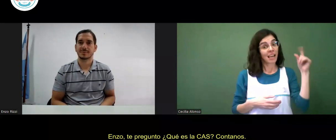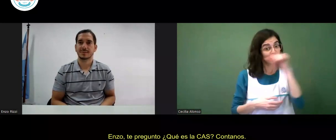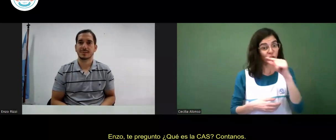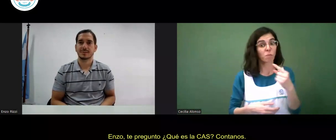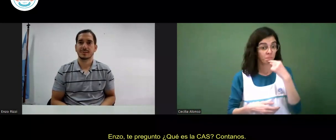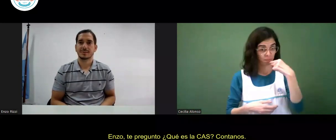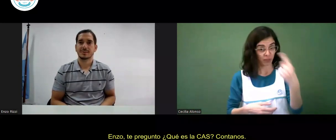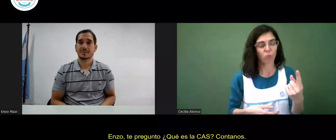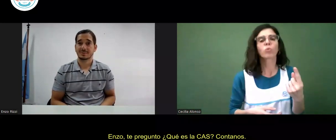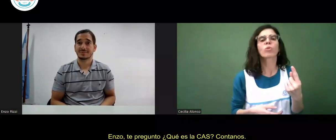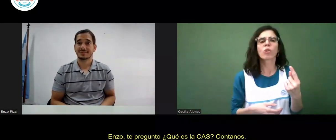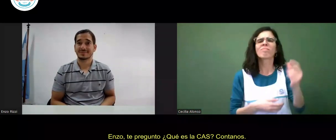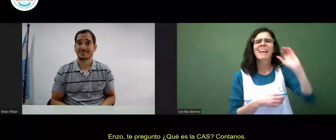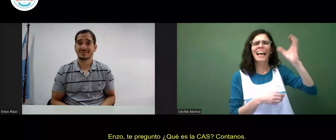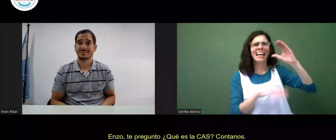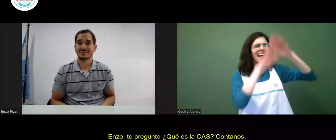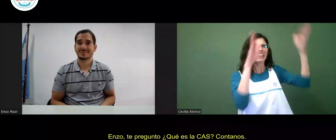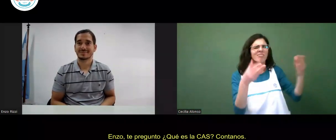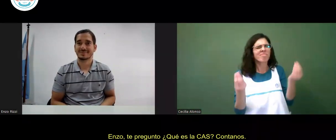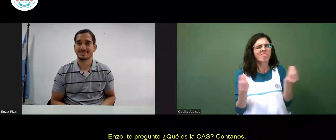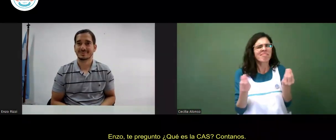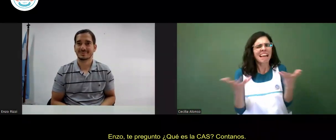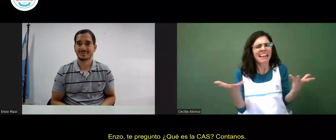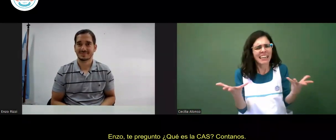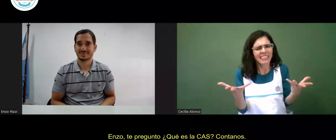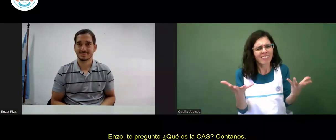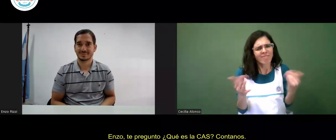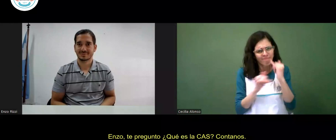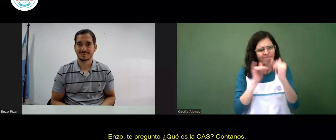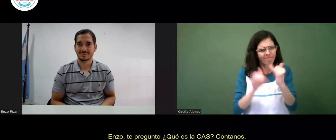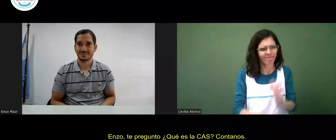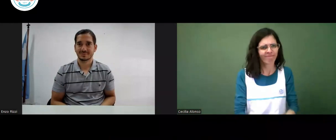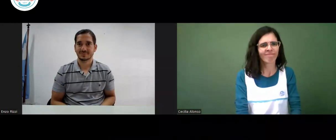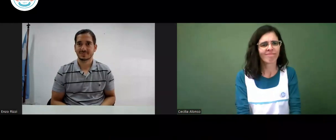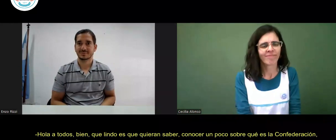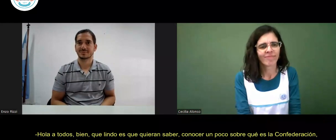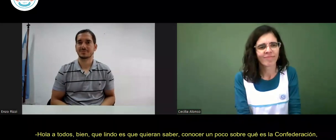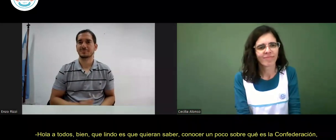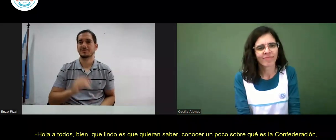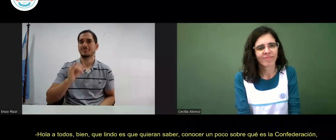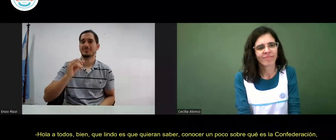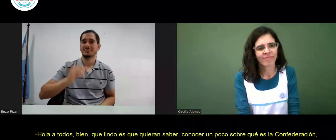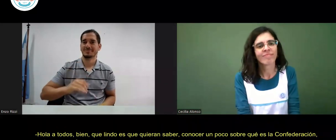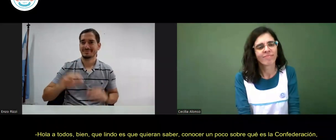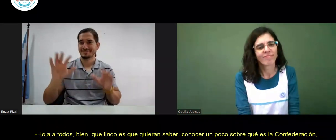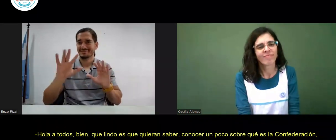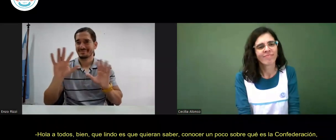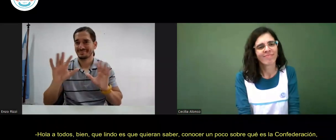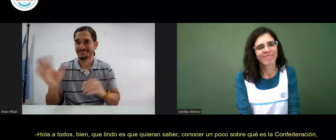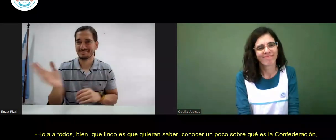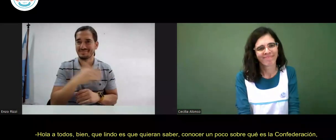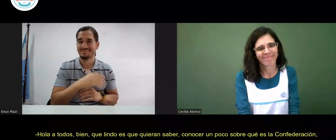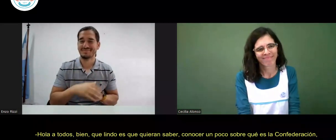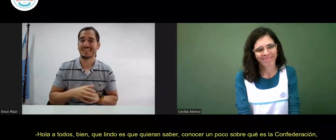Enzo, te pregunto, ¿qué es la CAS? Contanos. Hola a todos.